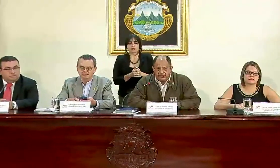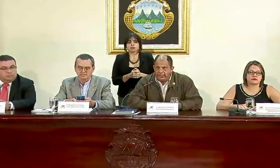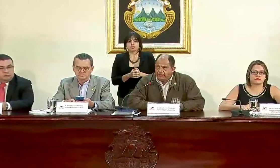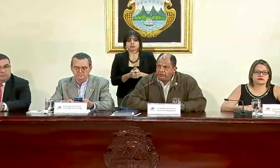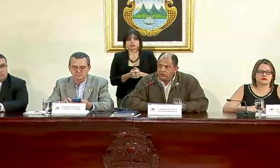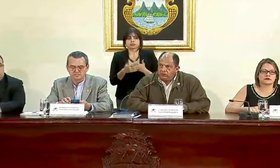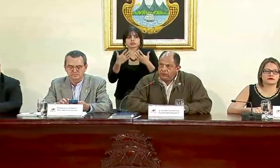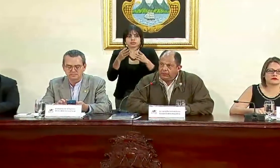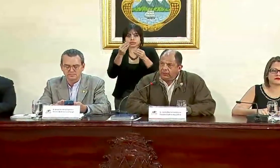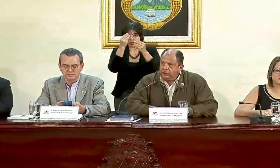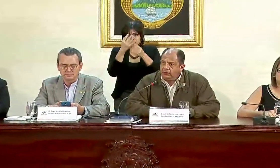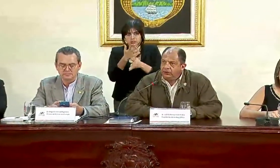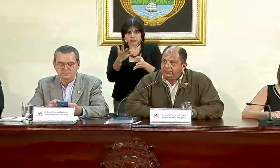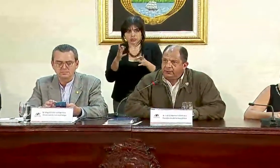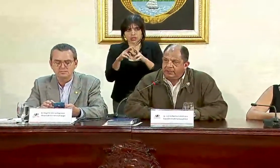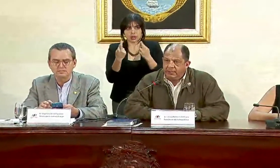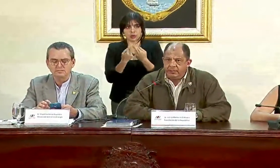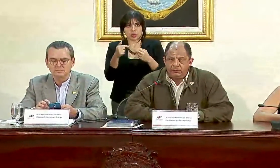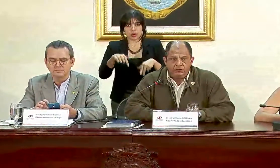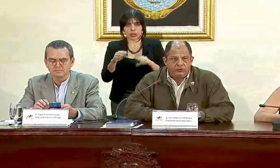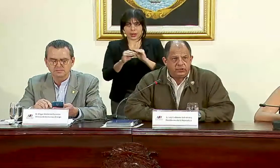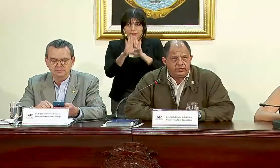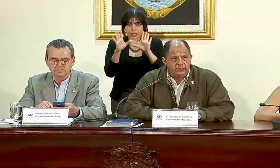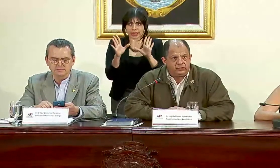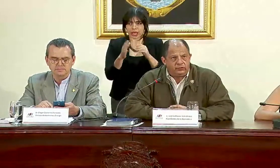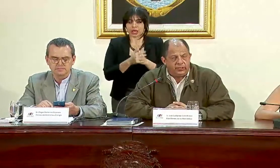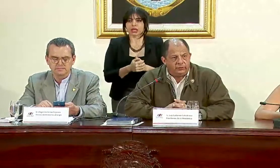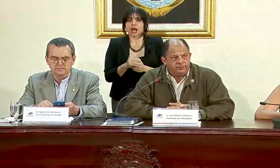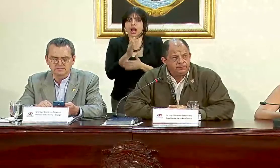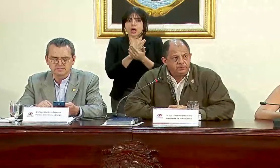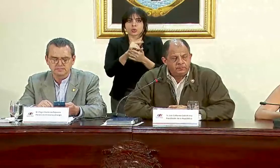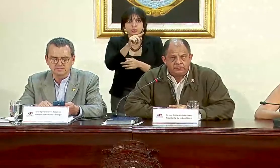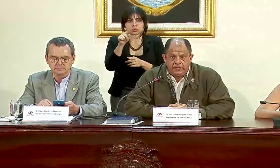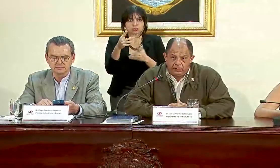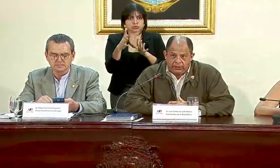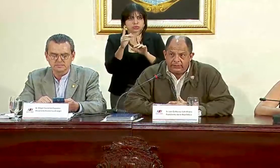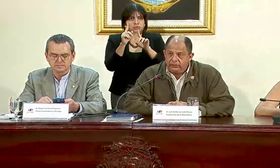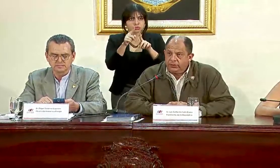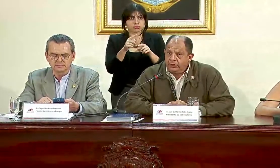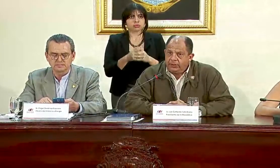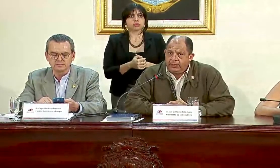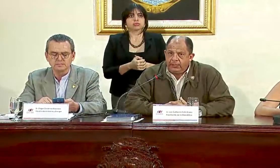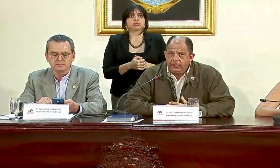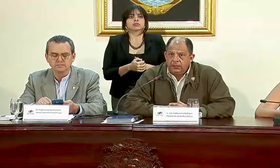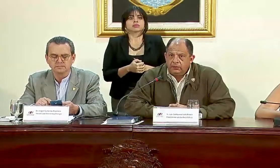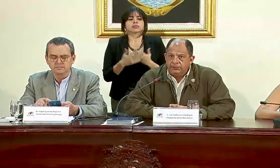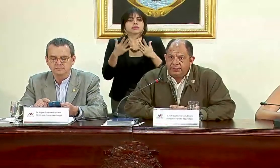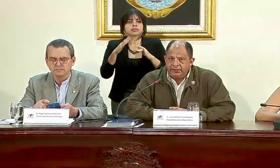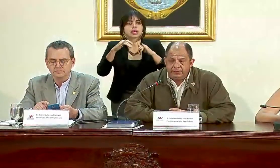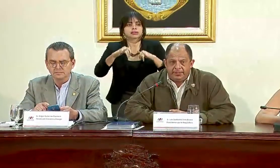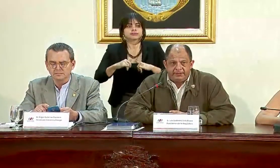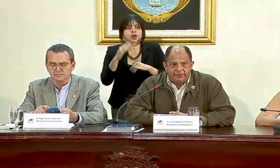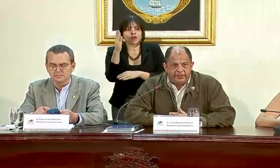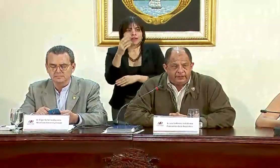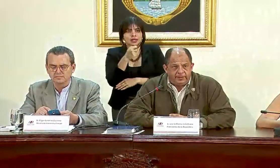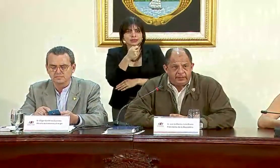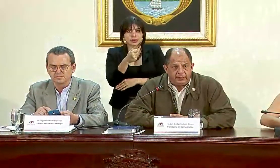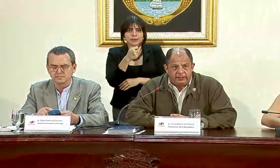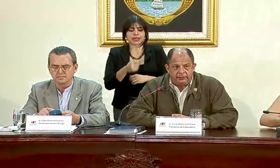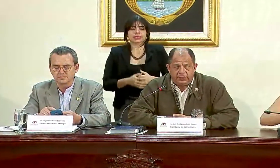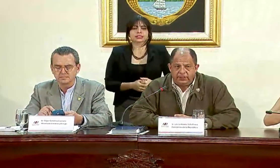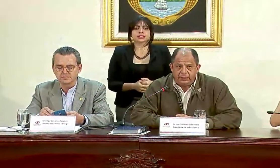adelantó en la reunión de esta mañana, algunos de ustedes estuvieron y algunas estuvieron en la conferencia de prensa